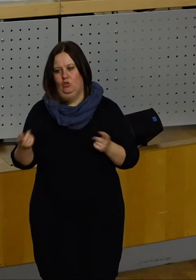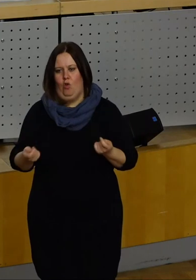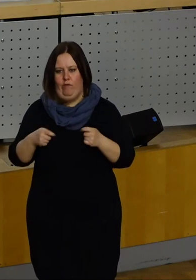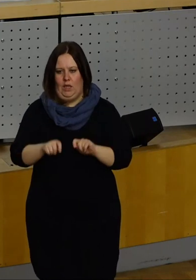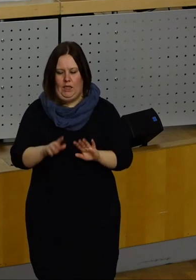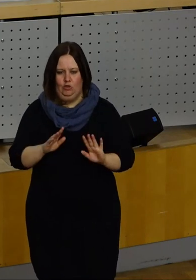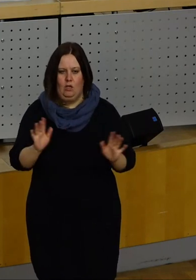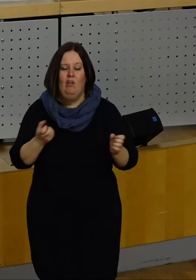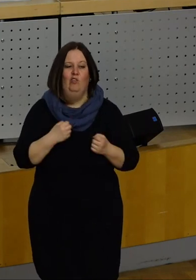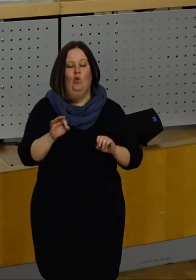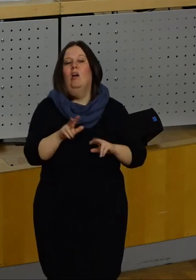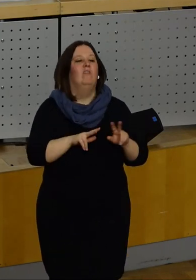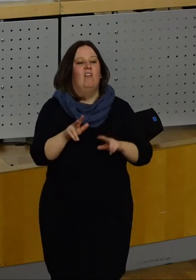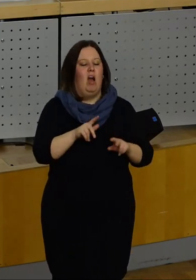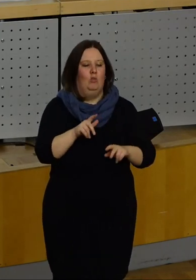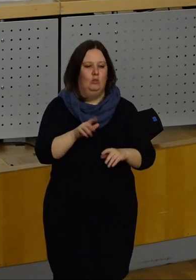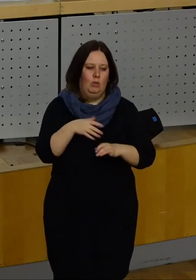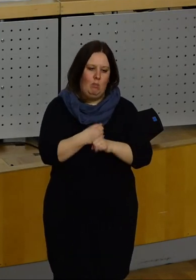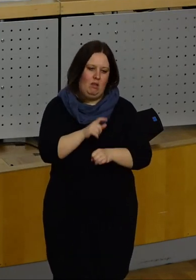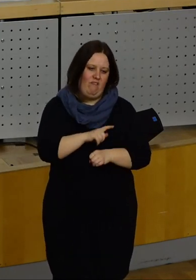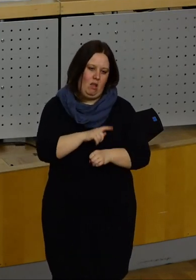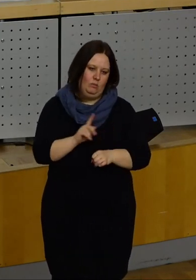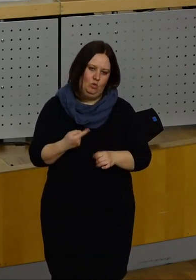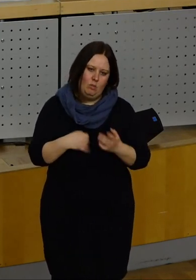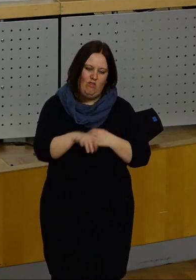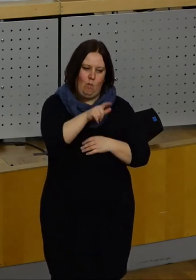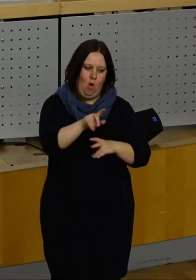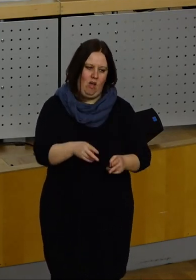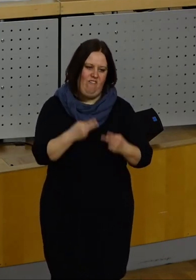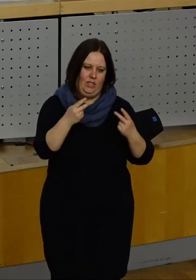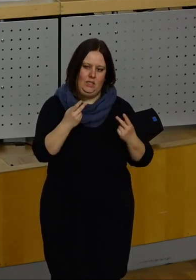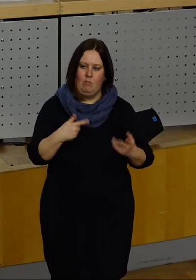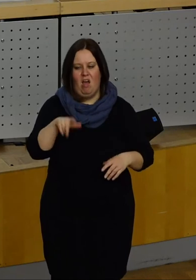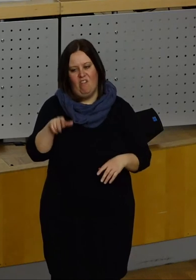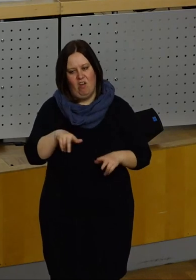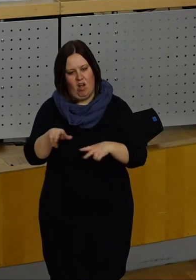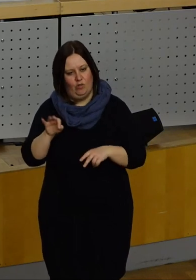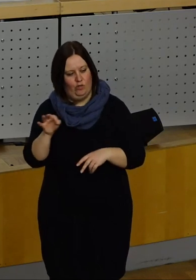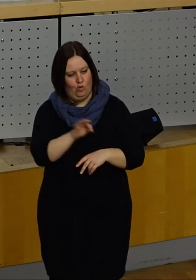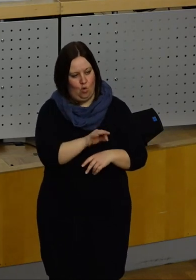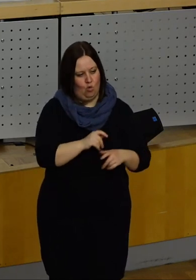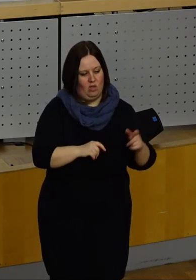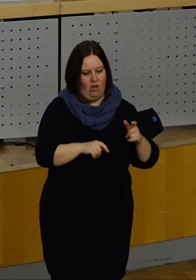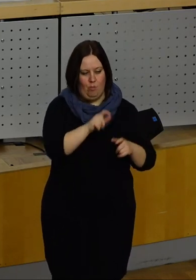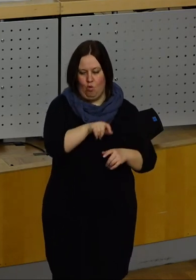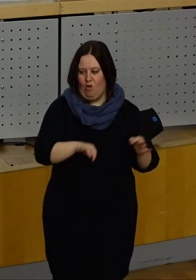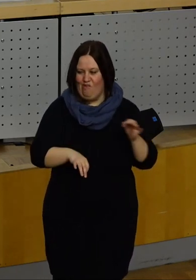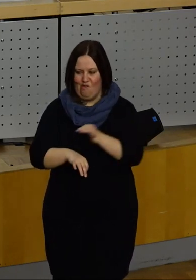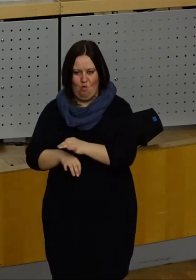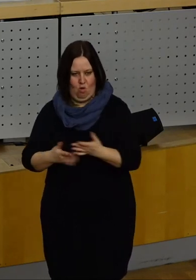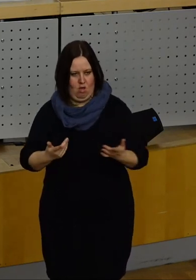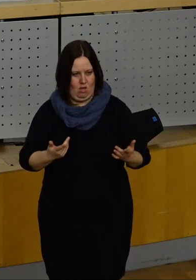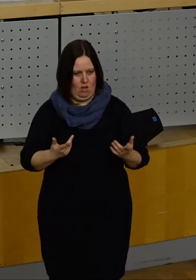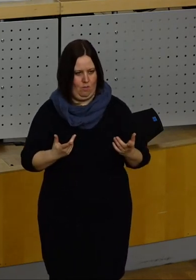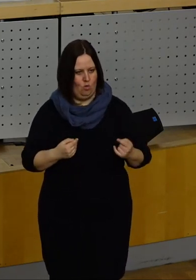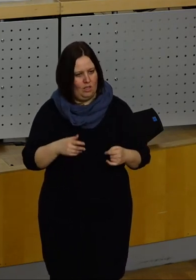das für die Verwaltungsmitarbeiter mehr Wartezeit. Aber wenn es darum geht, ist die Verwaltung für den Bürger da oder der Bürger für die Verwaltung? Also lassen wir doch